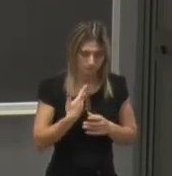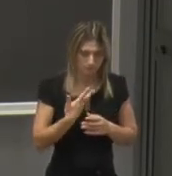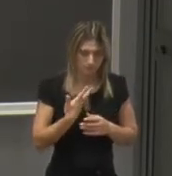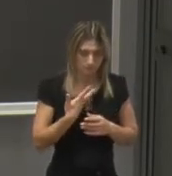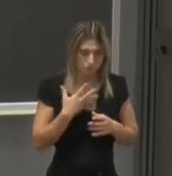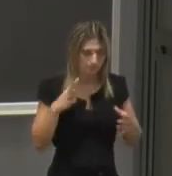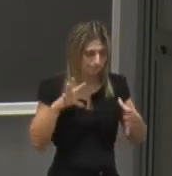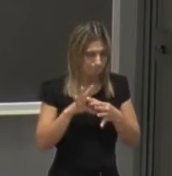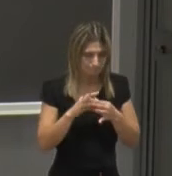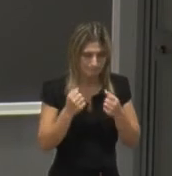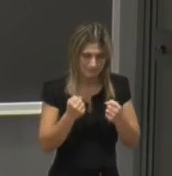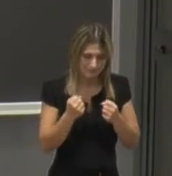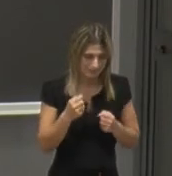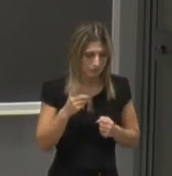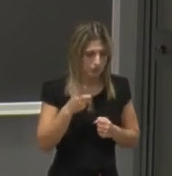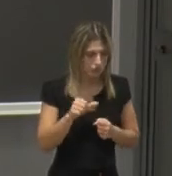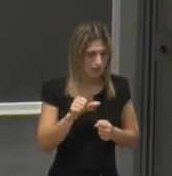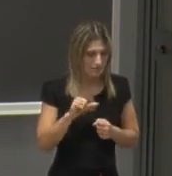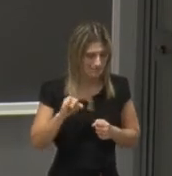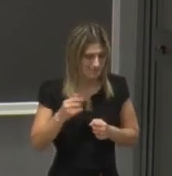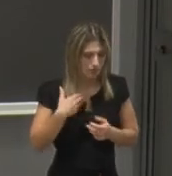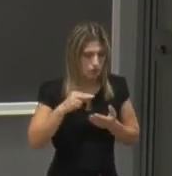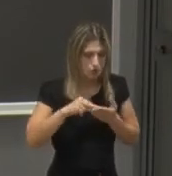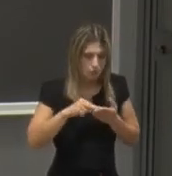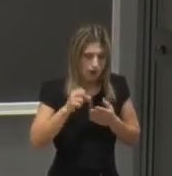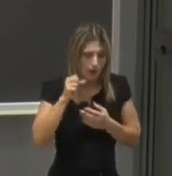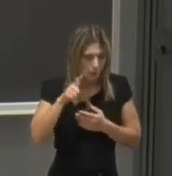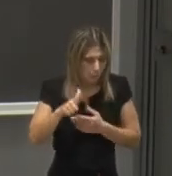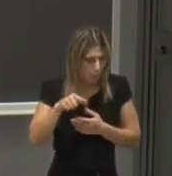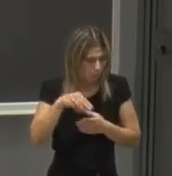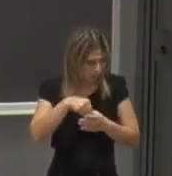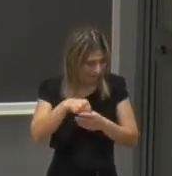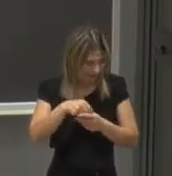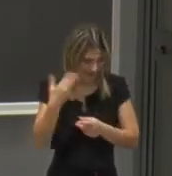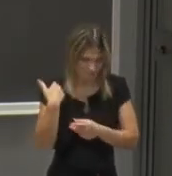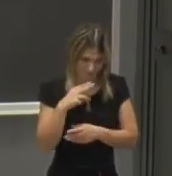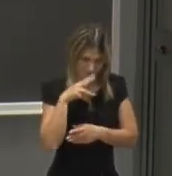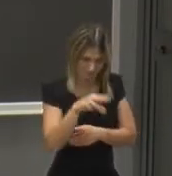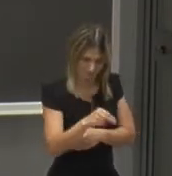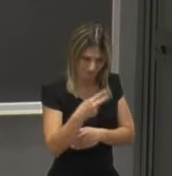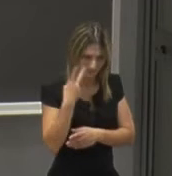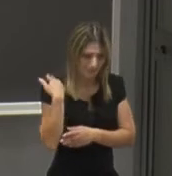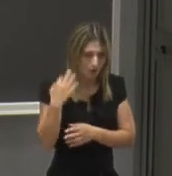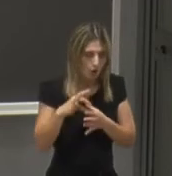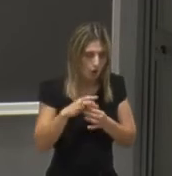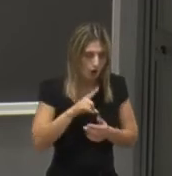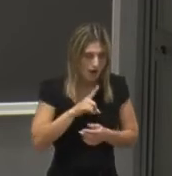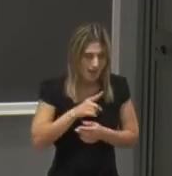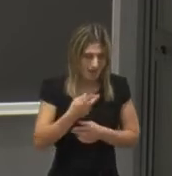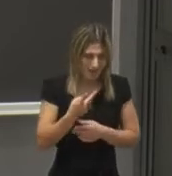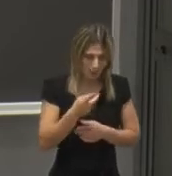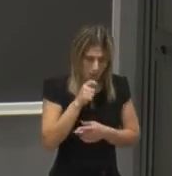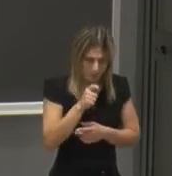una stretta connessione con il GSSI che è la scuola di dottorato che menzionava prima il collega due